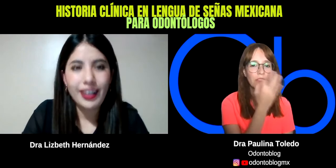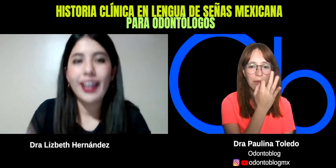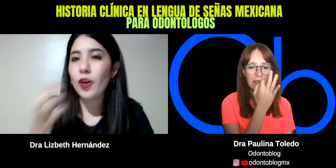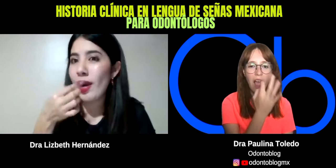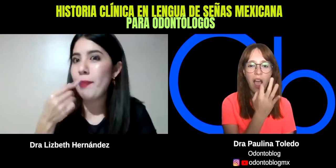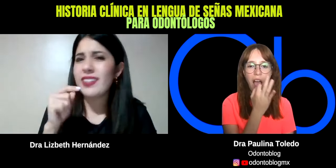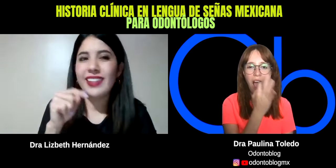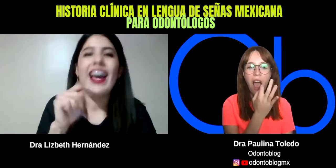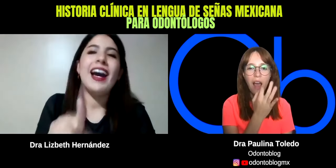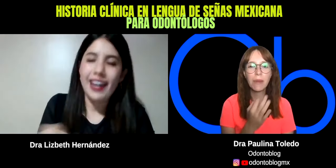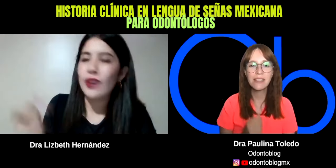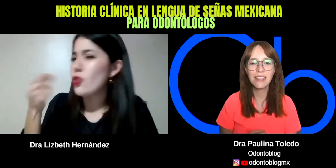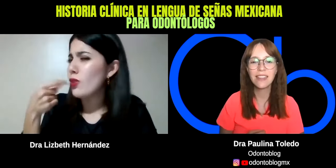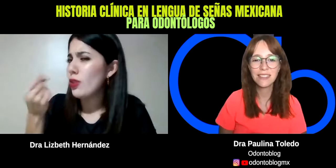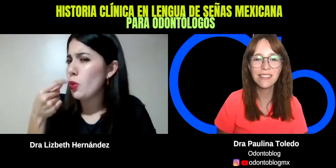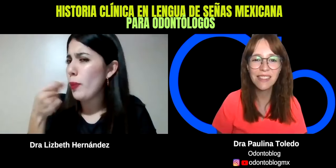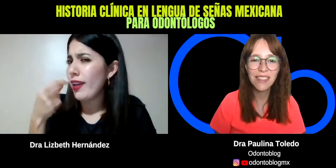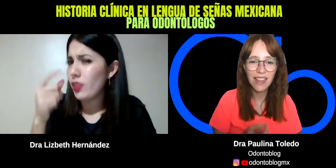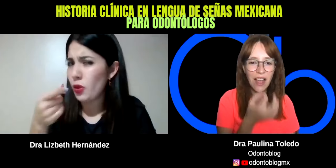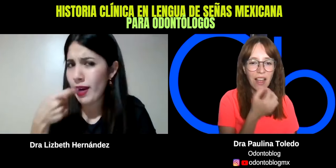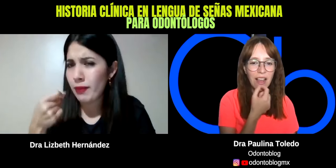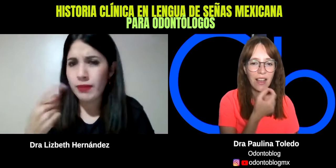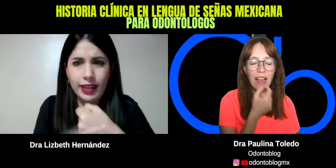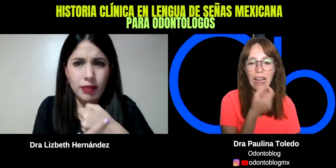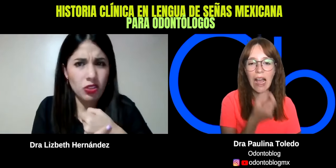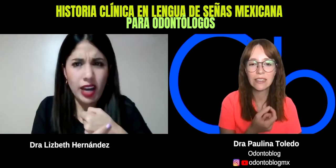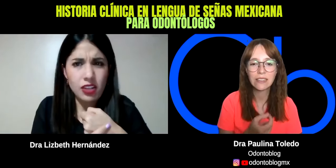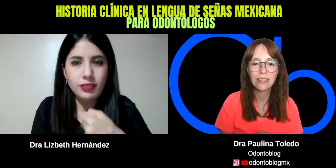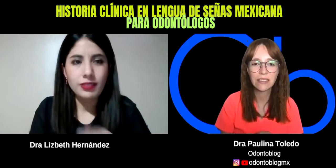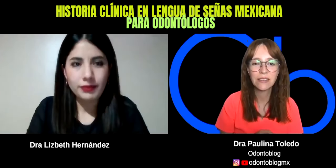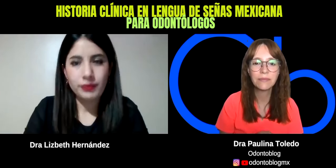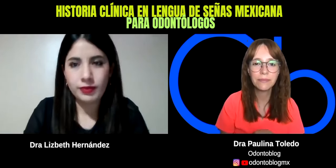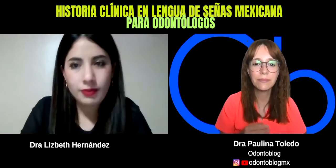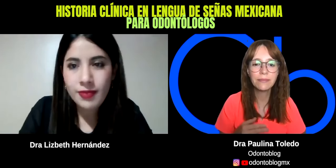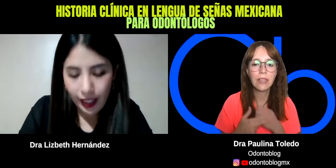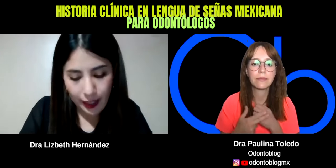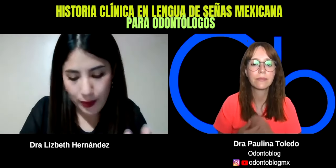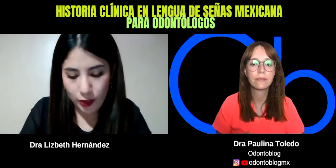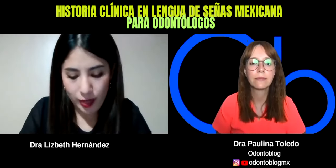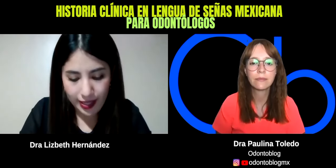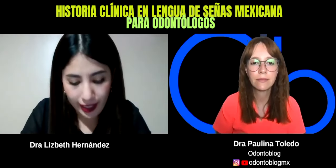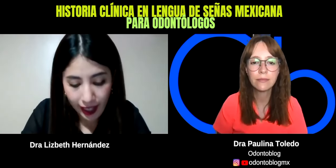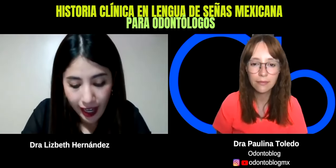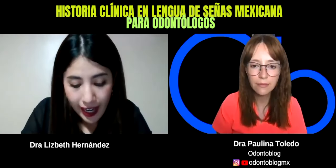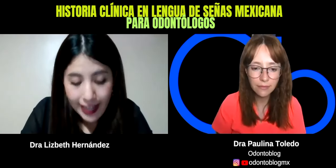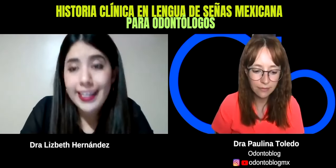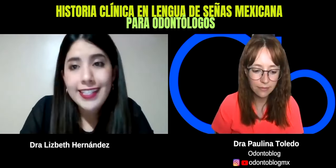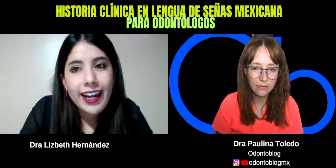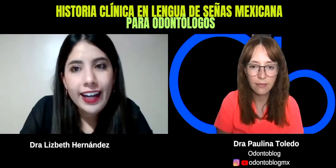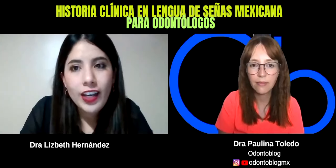estuviera. Con la pastilla, ah, claro, tomar medicamento o algo, y pues nos va a decir, si es alérgico